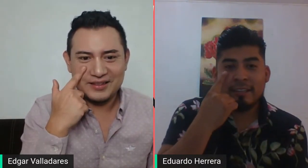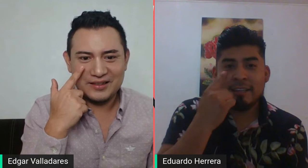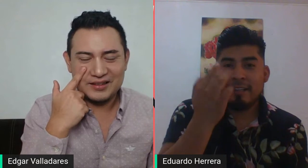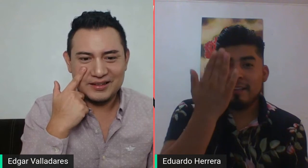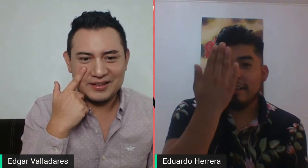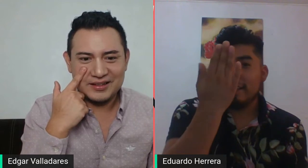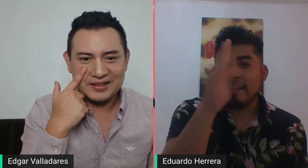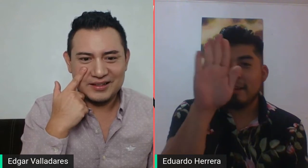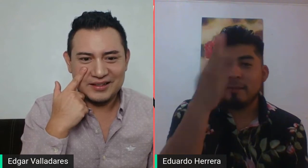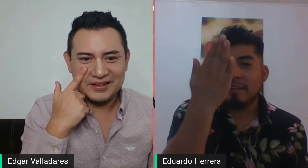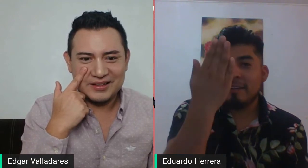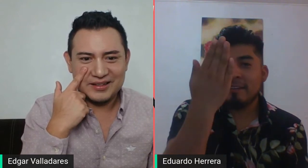De vidrio.